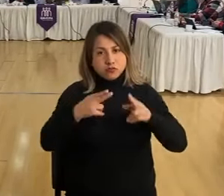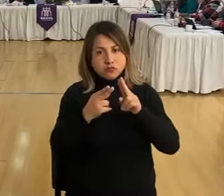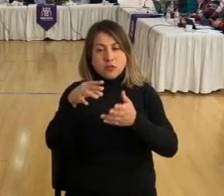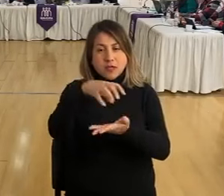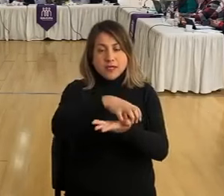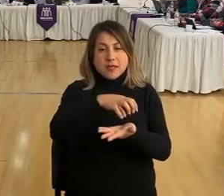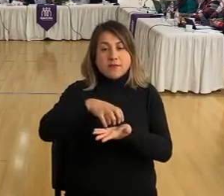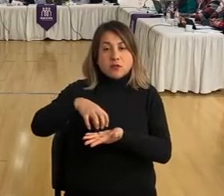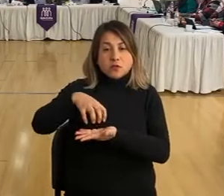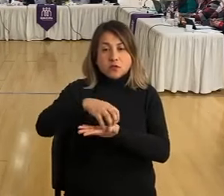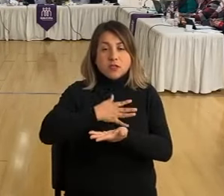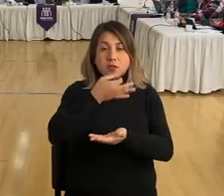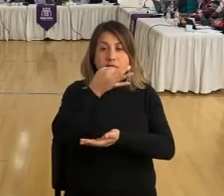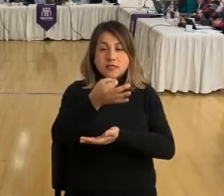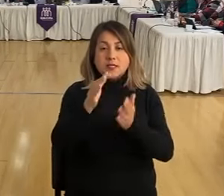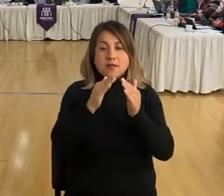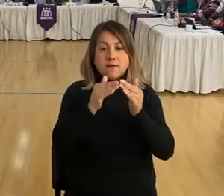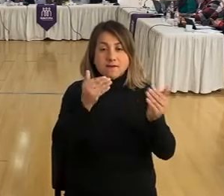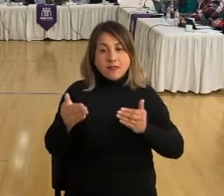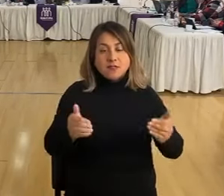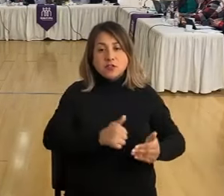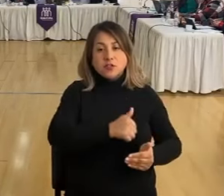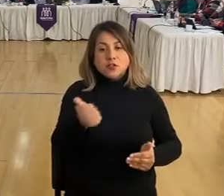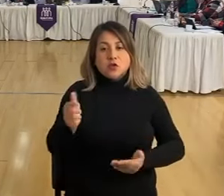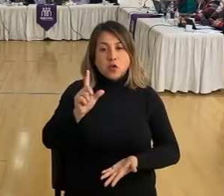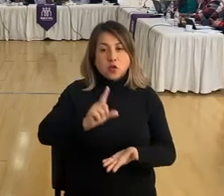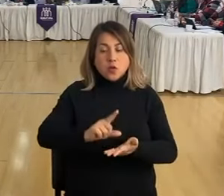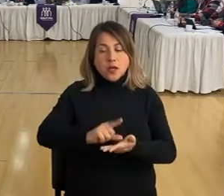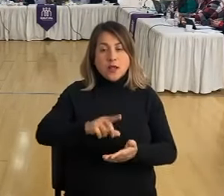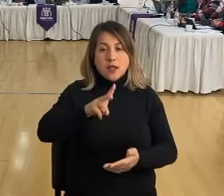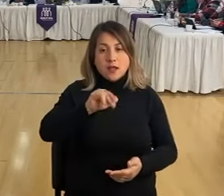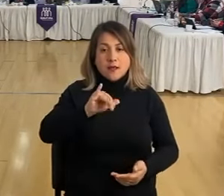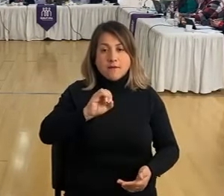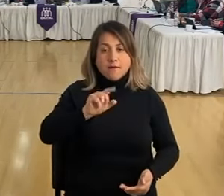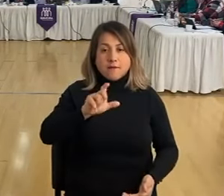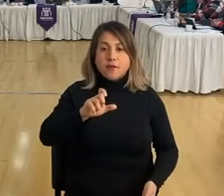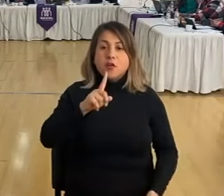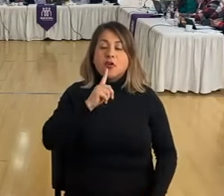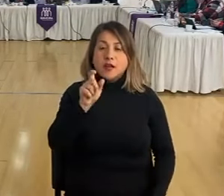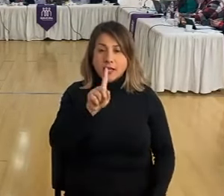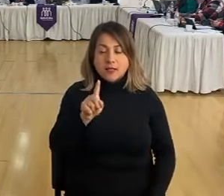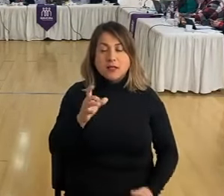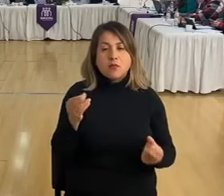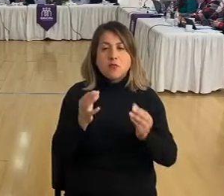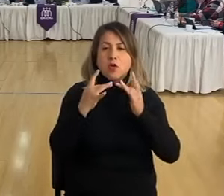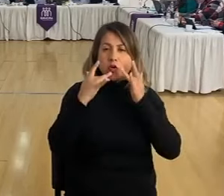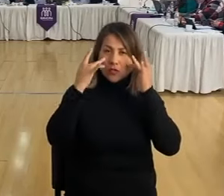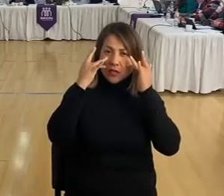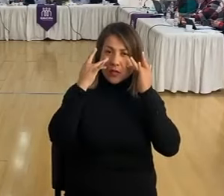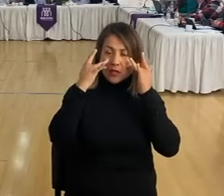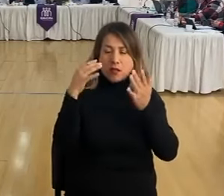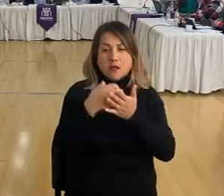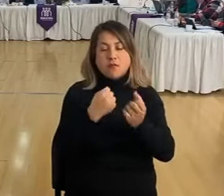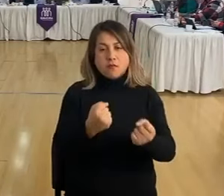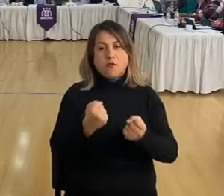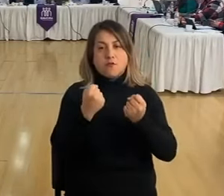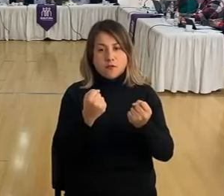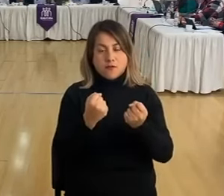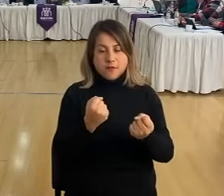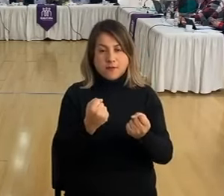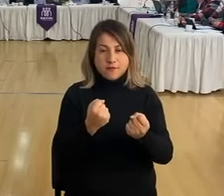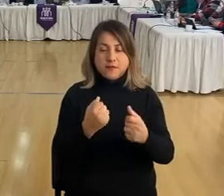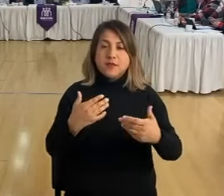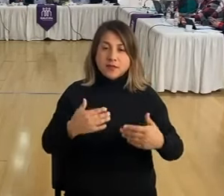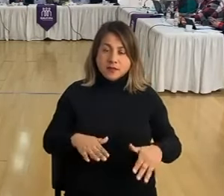decir que los vecinos de toda la zona de La Violeta están muy contentos, porque por fin se hizo la